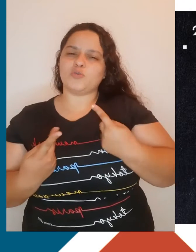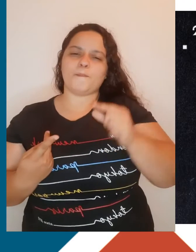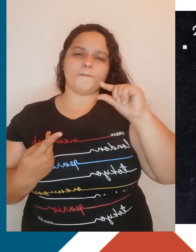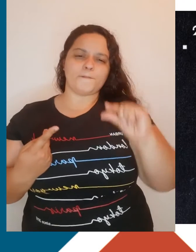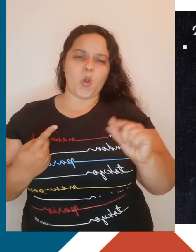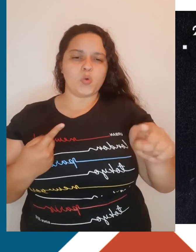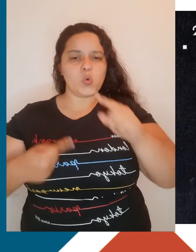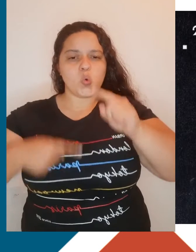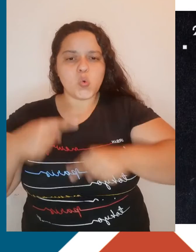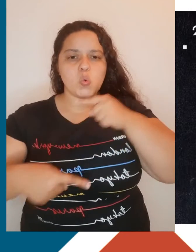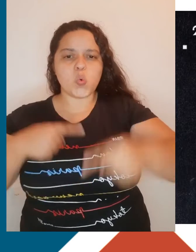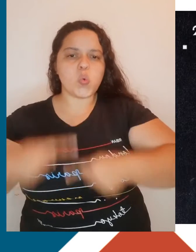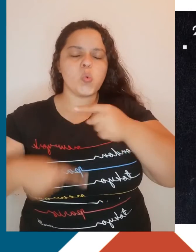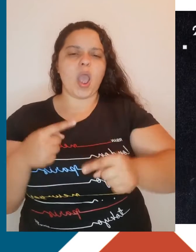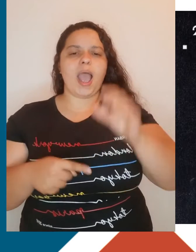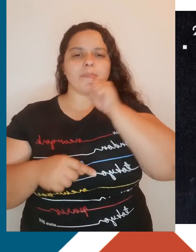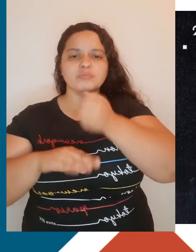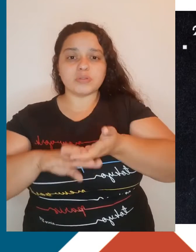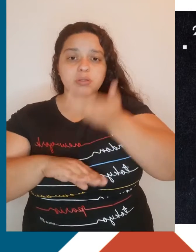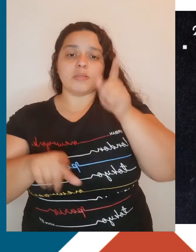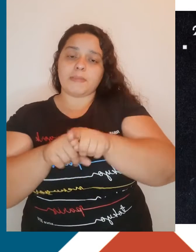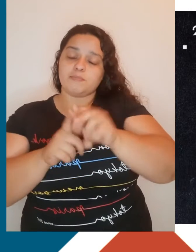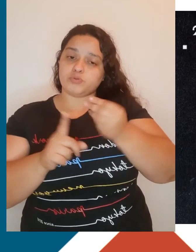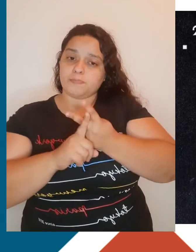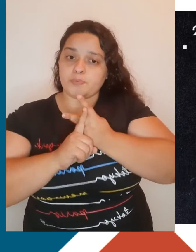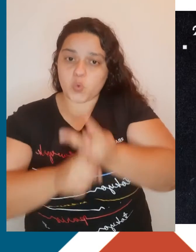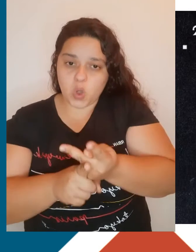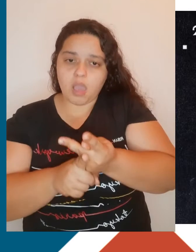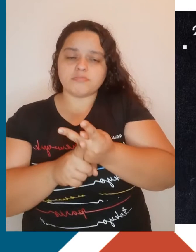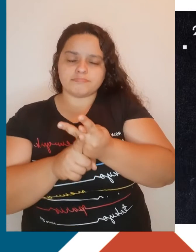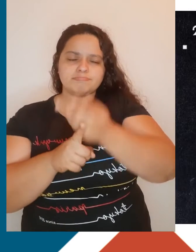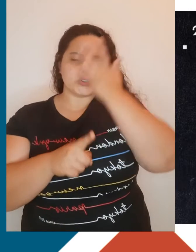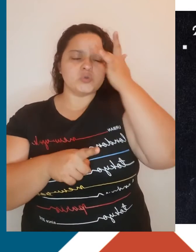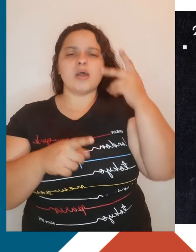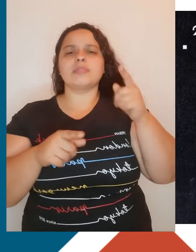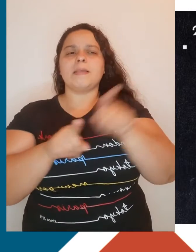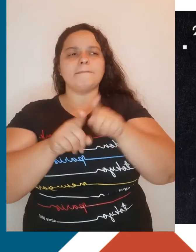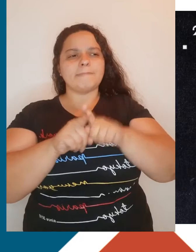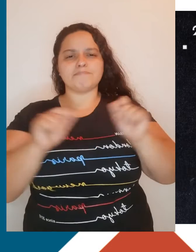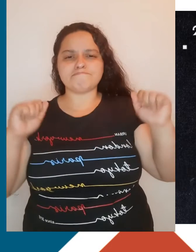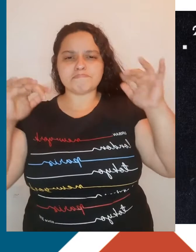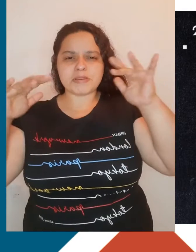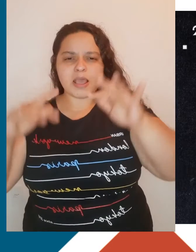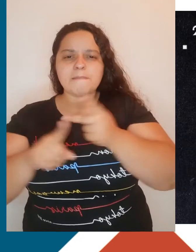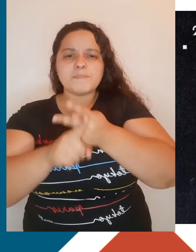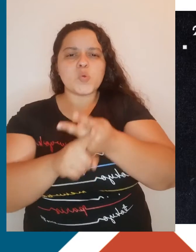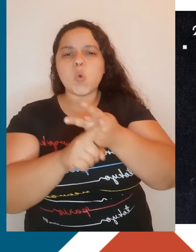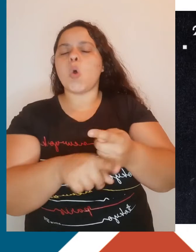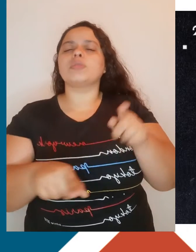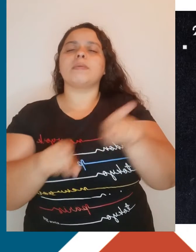tornou muito importante e procurada. E a demanda por ela aumentou também a demanda por outros produtos, que,